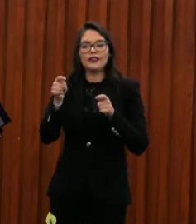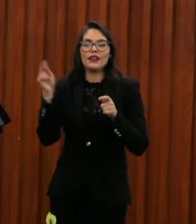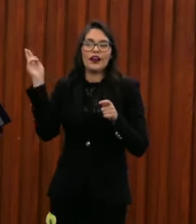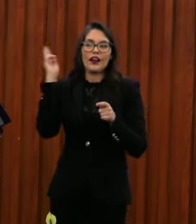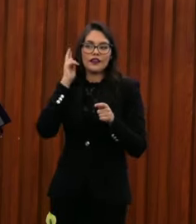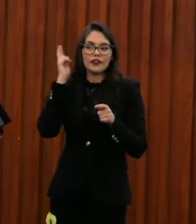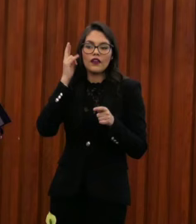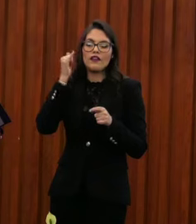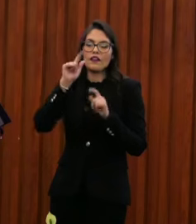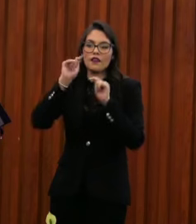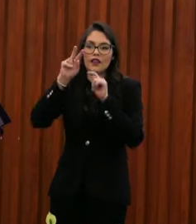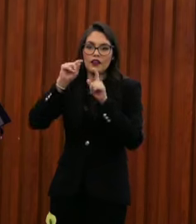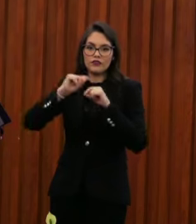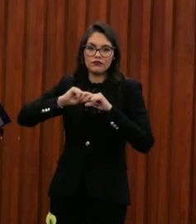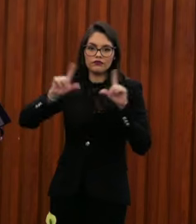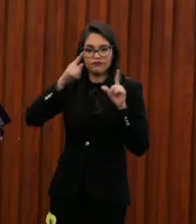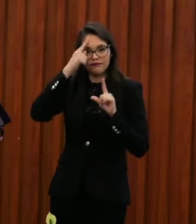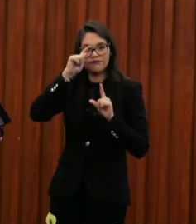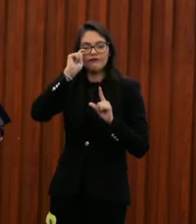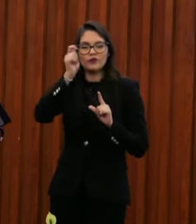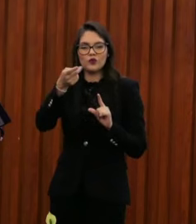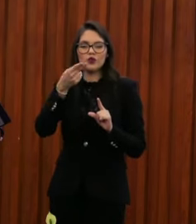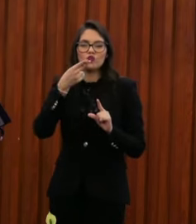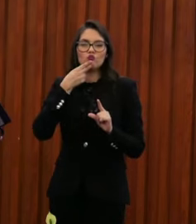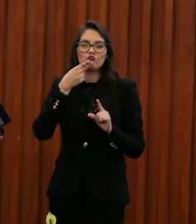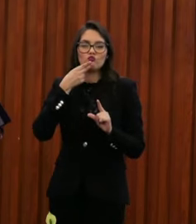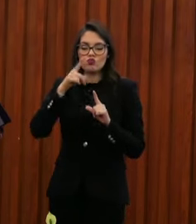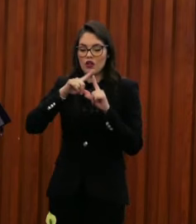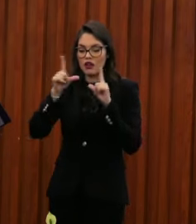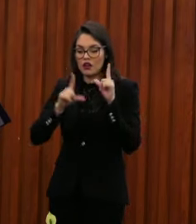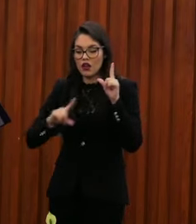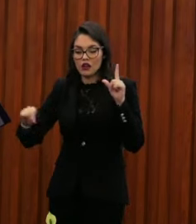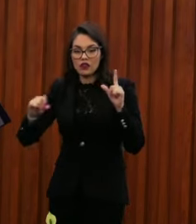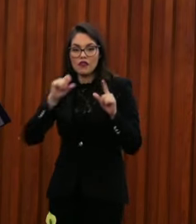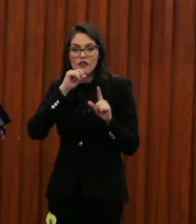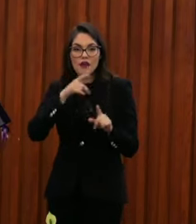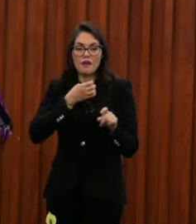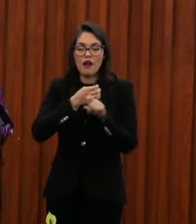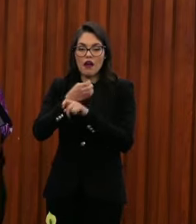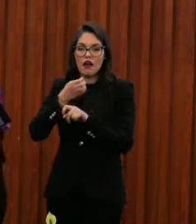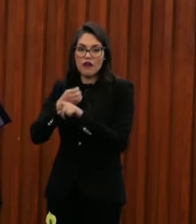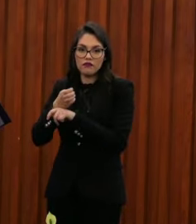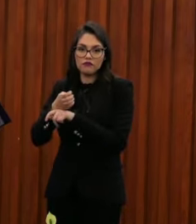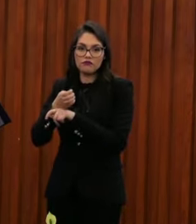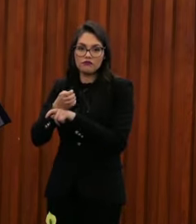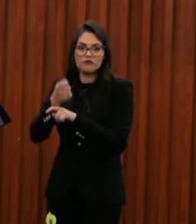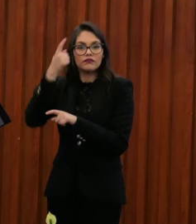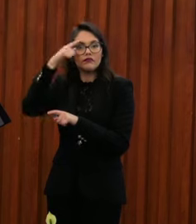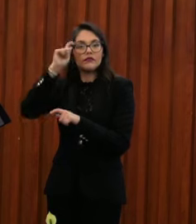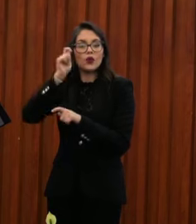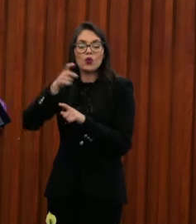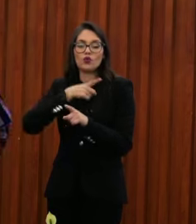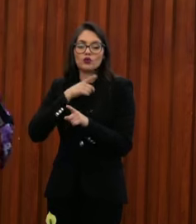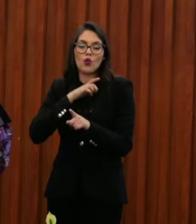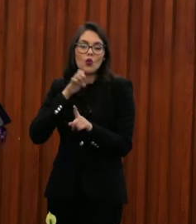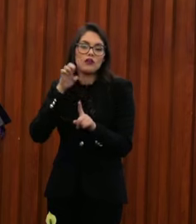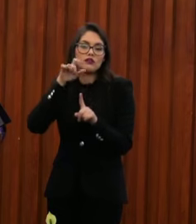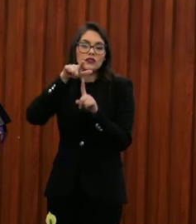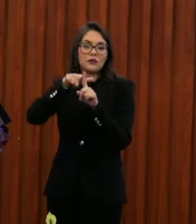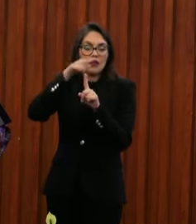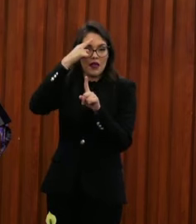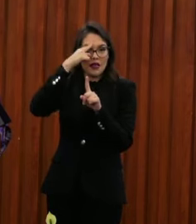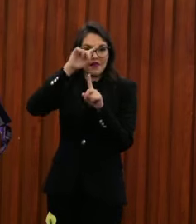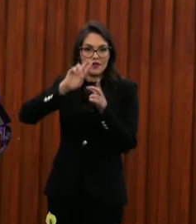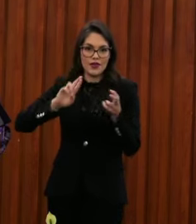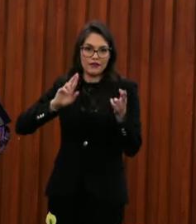televisión para uso social, con cobertura nacional y local, asociaciones abiertamente religiosas. Y me estoy refiriendo